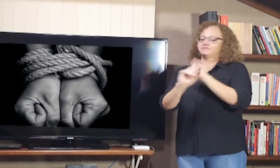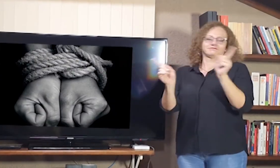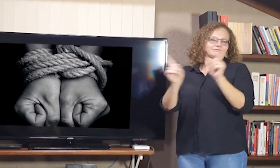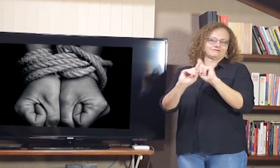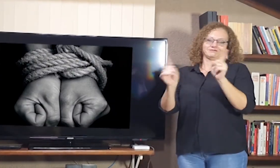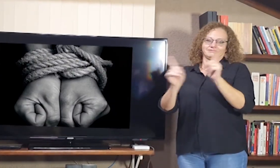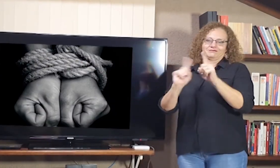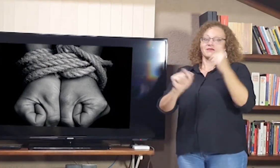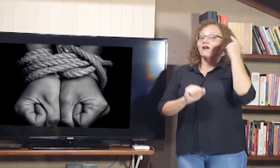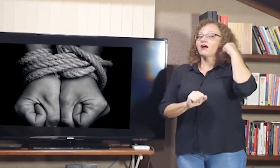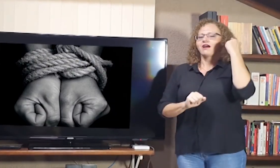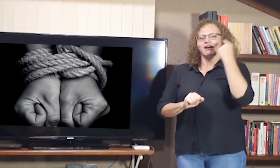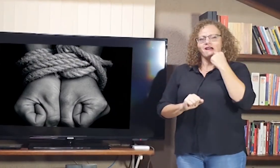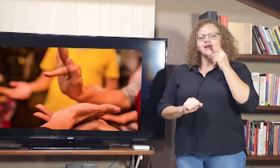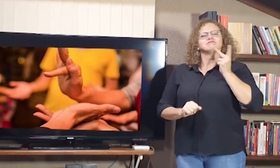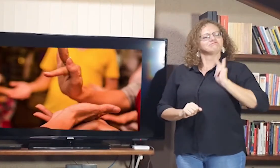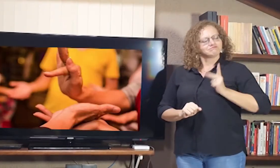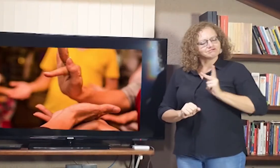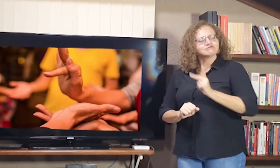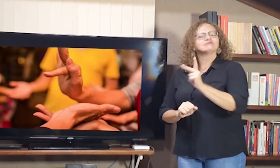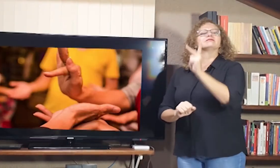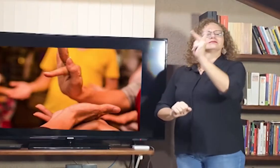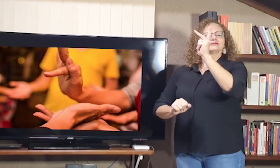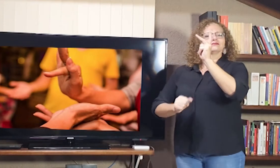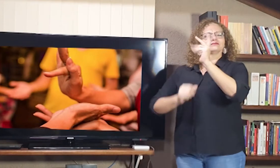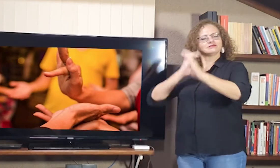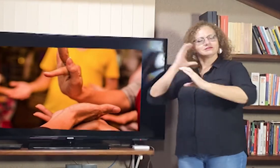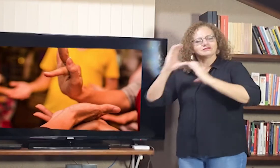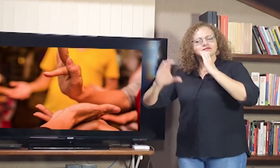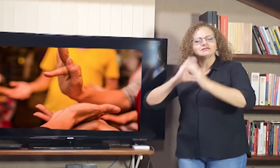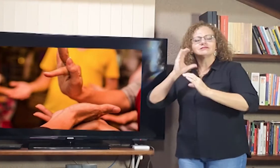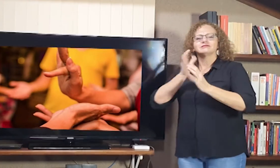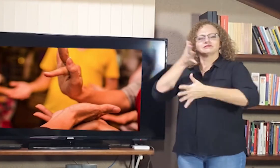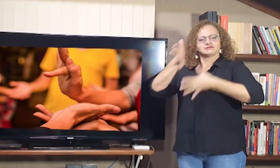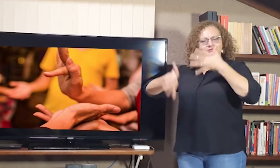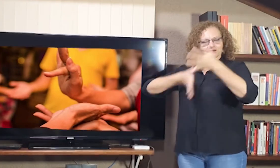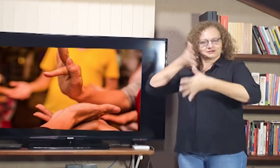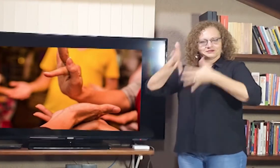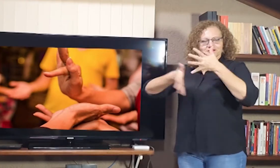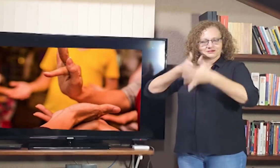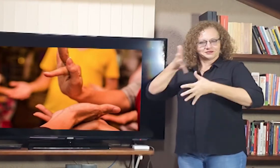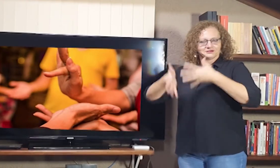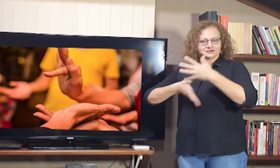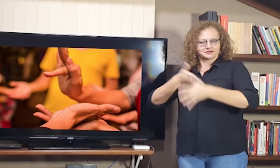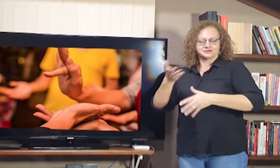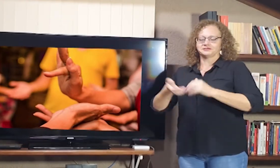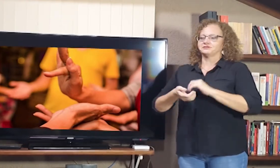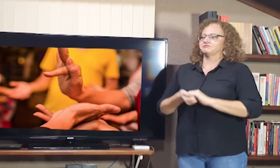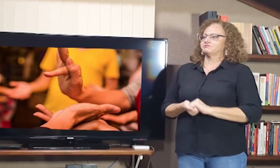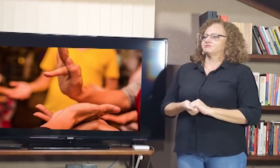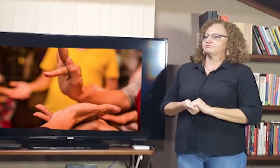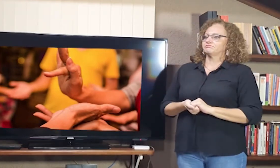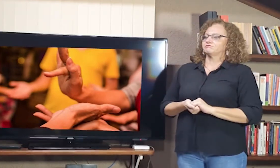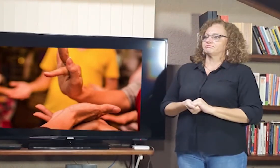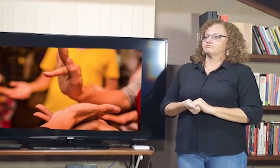oralismo. Porém, a sinalização, aliás, as línguas de sinais não desapareceram, pois as pessoas surdas continuaram a